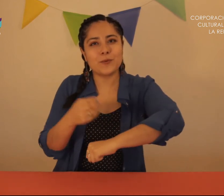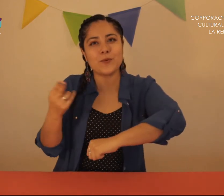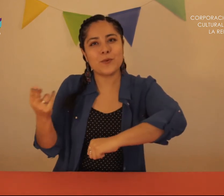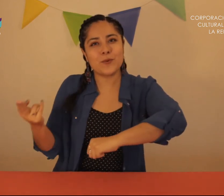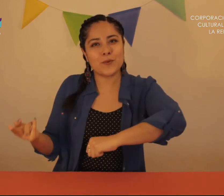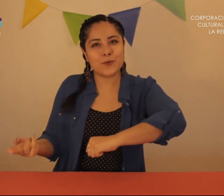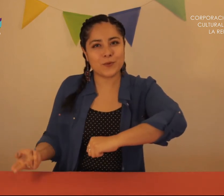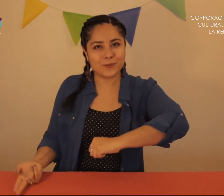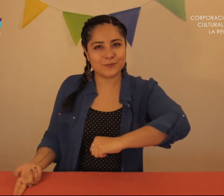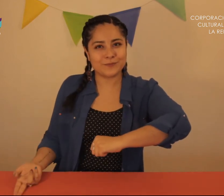¡puuu!